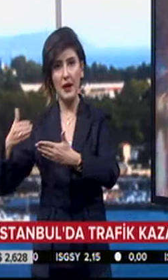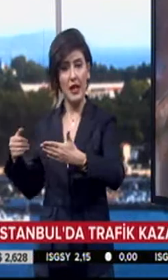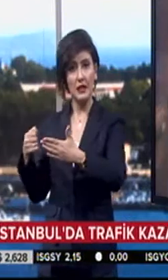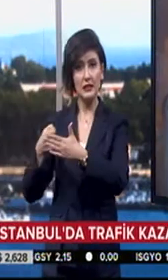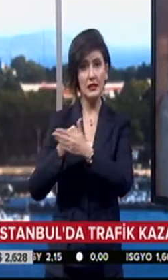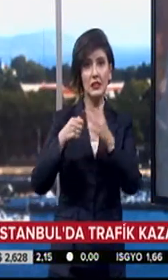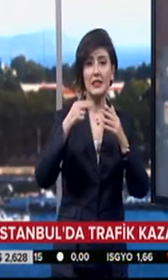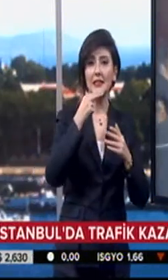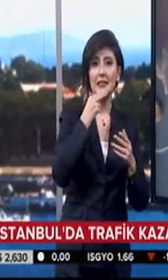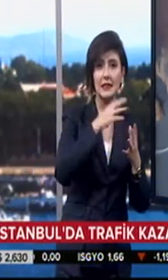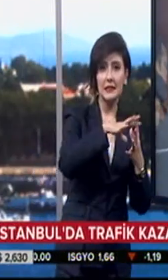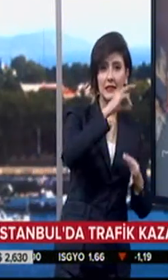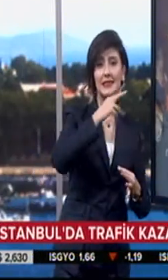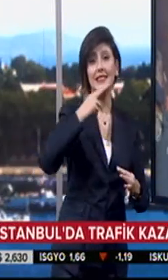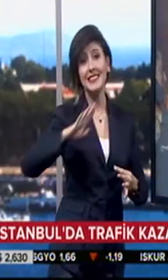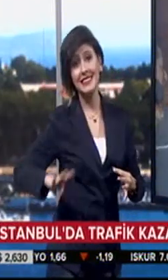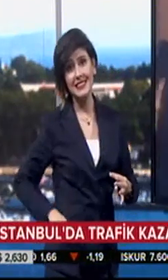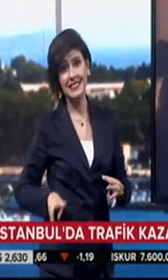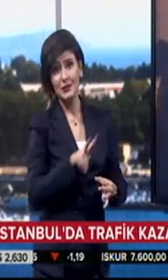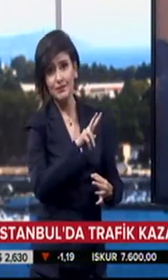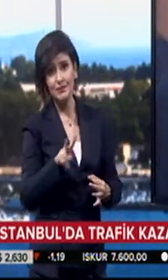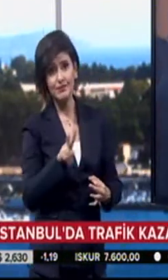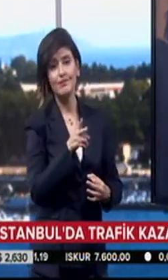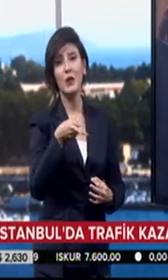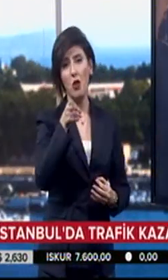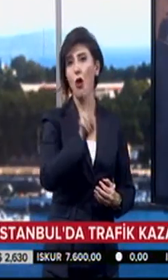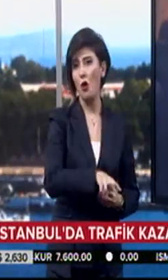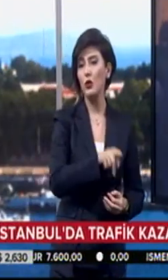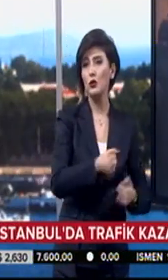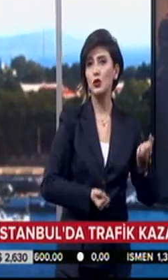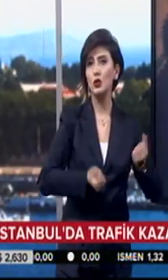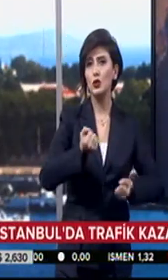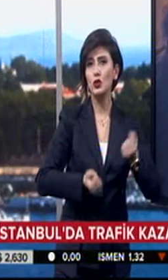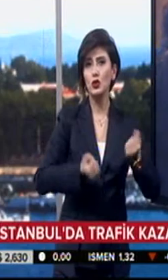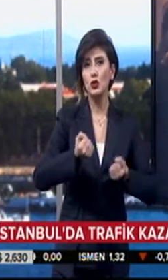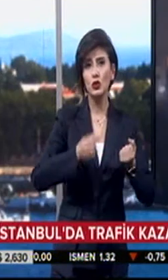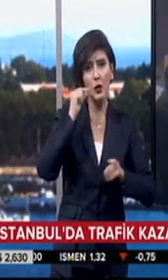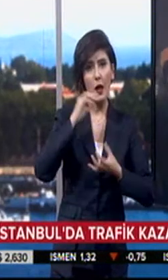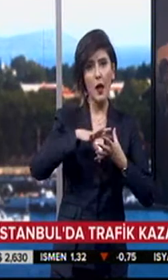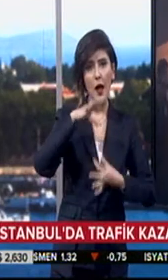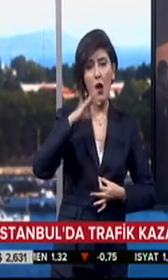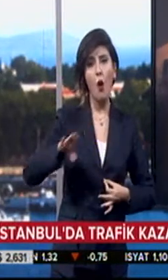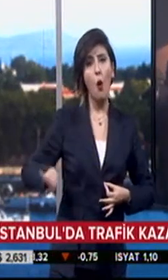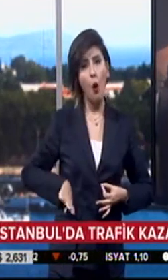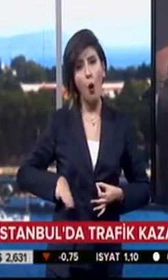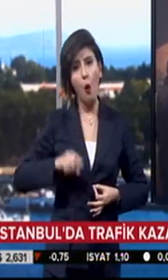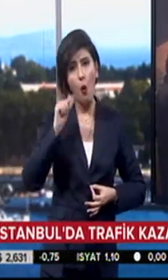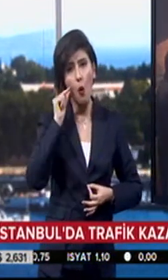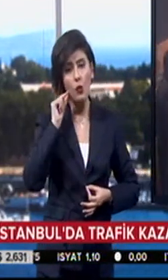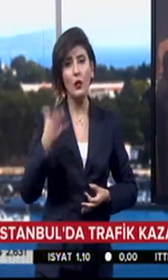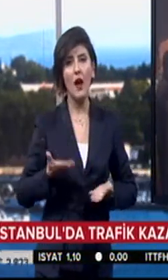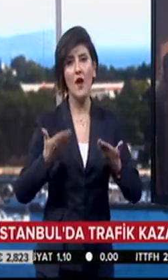Kazada Çiğdem kaçarla kızı Tuğan'a kaçar olay yerinde hattını kaybetti. Sürü Özgür kaçarla oğluysa